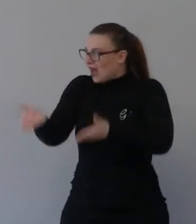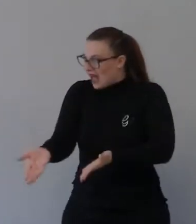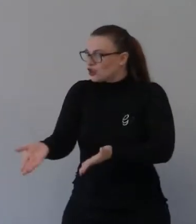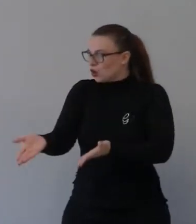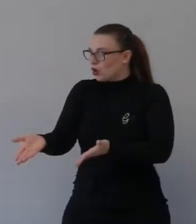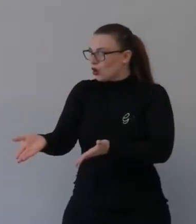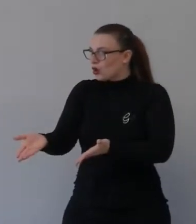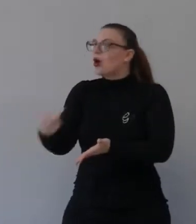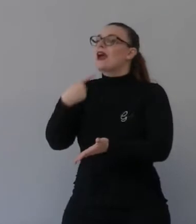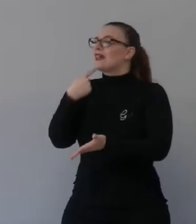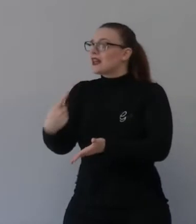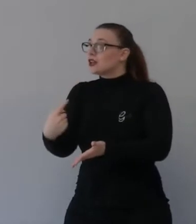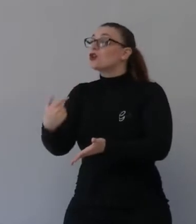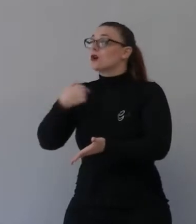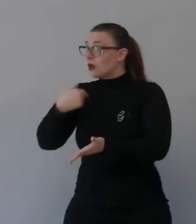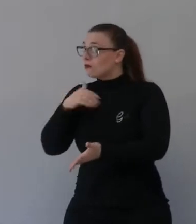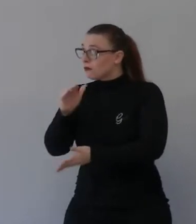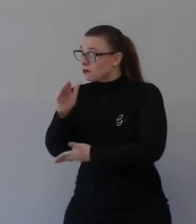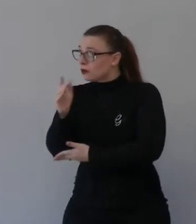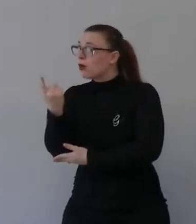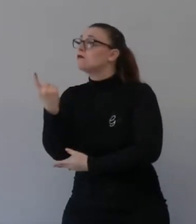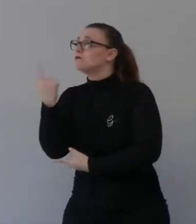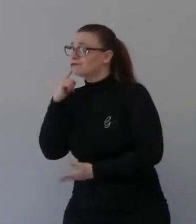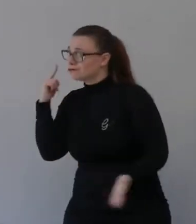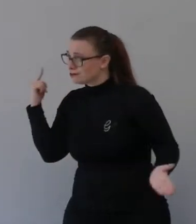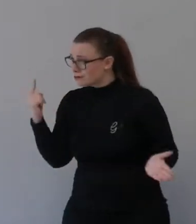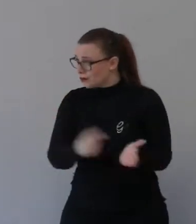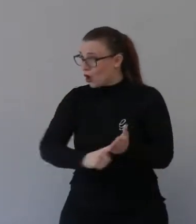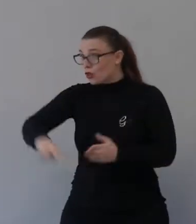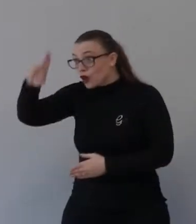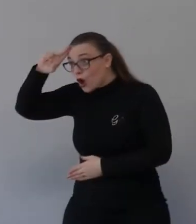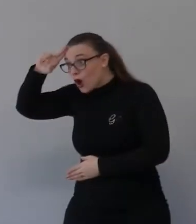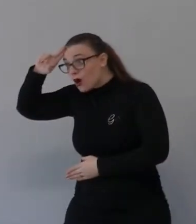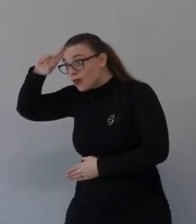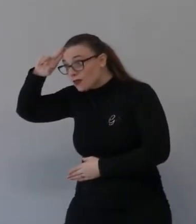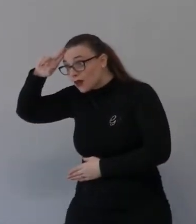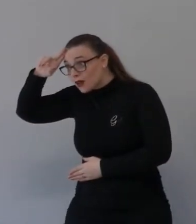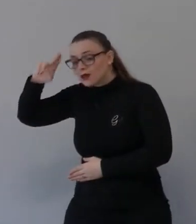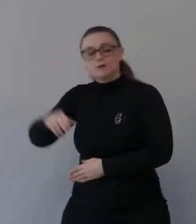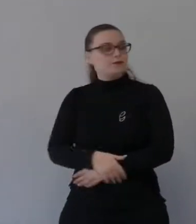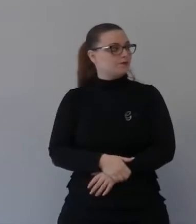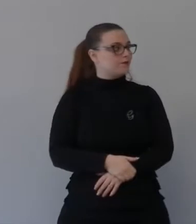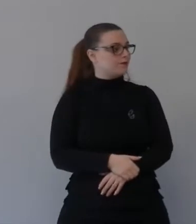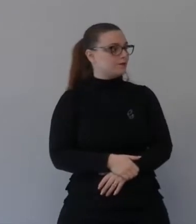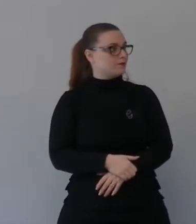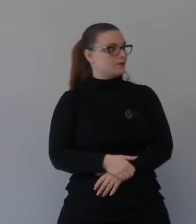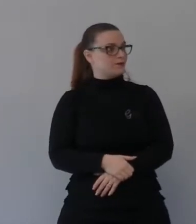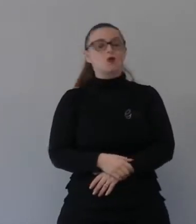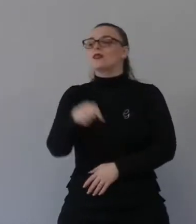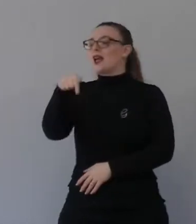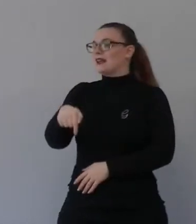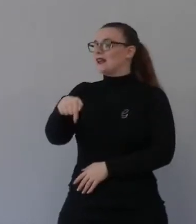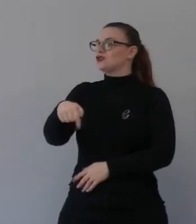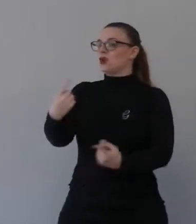tornerà. E allora ci sarà la vendetta contro quelli che non lo hanno riconosciuto. Ma per il momento siamo sulla virgola.